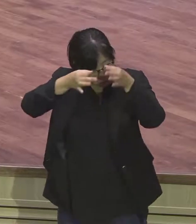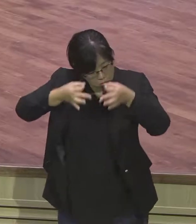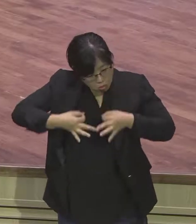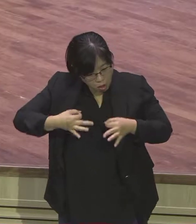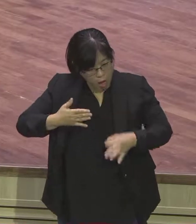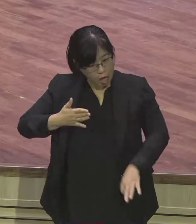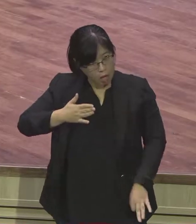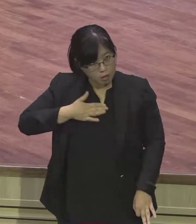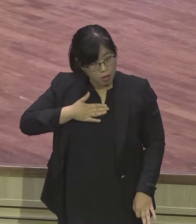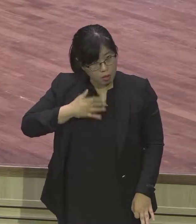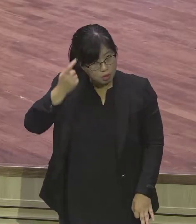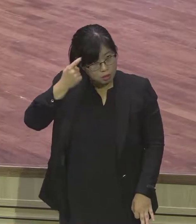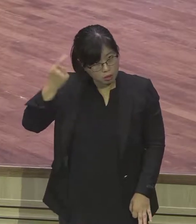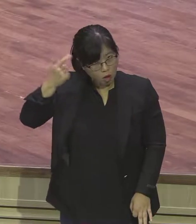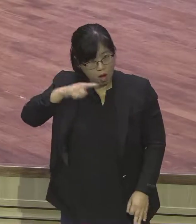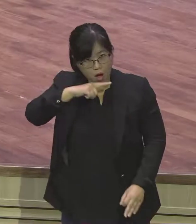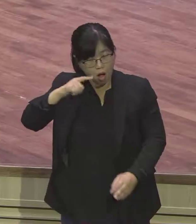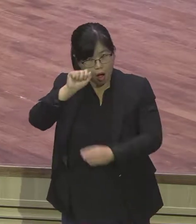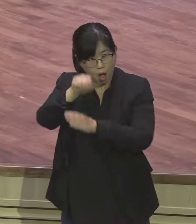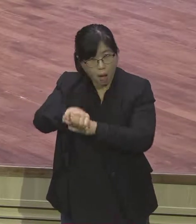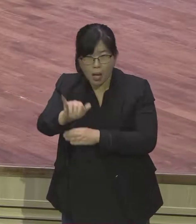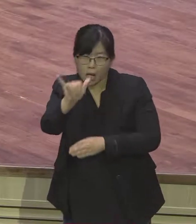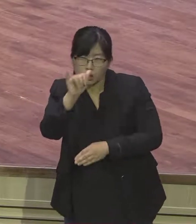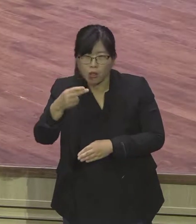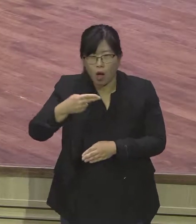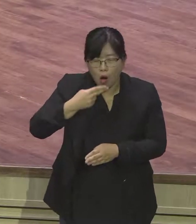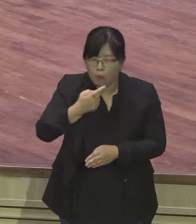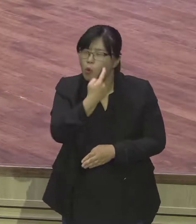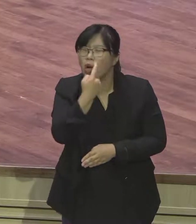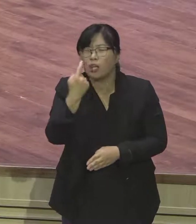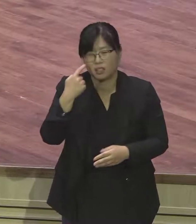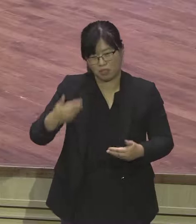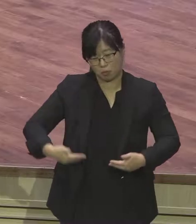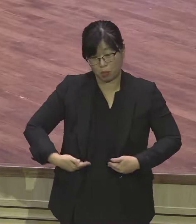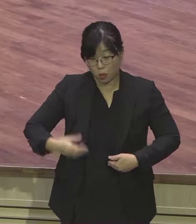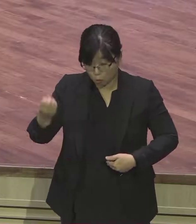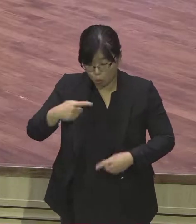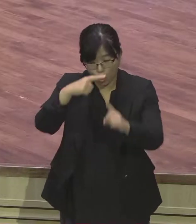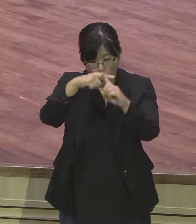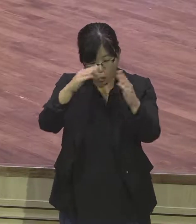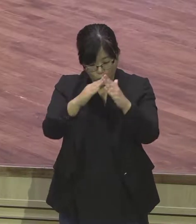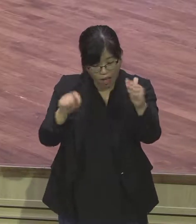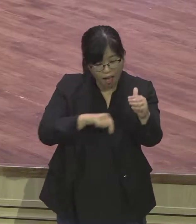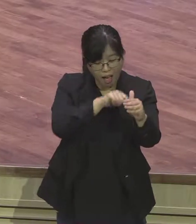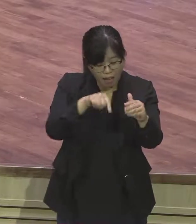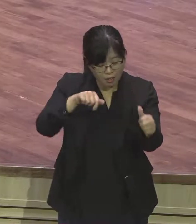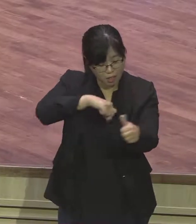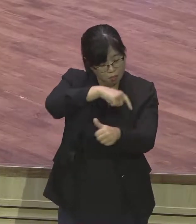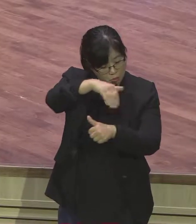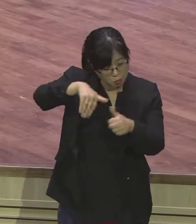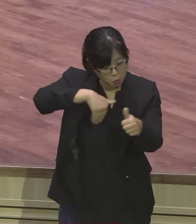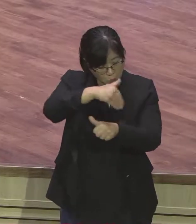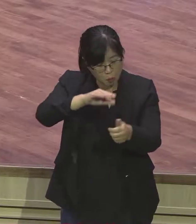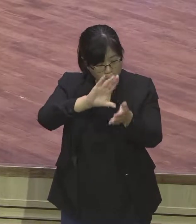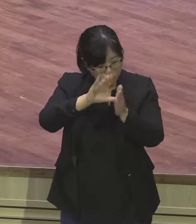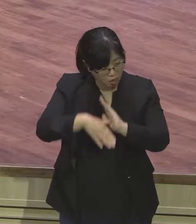하고 있느냐 초청받는 대상자들이 이 세가족들이 교회에 불을 내리고 그리스도의